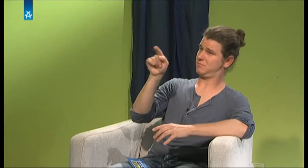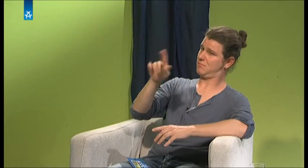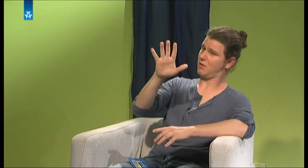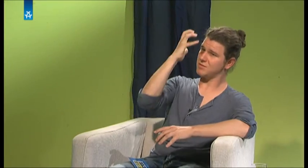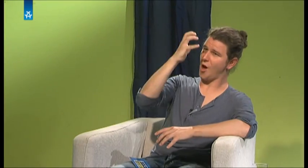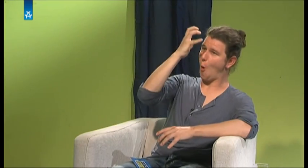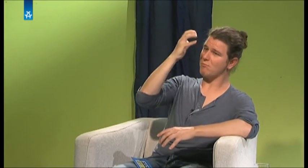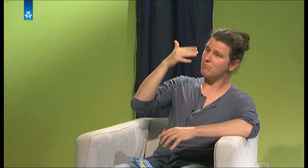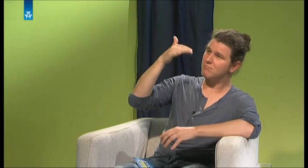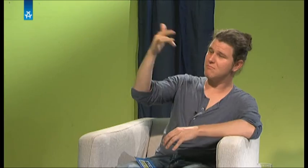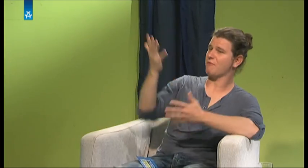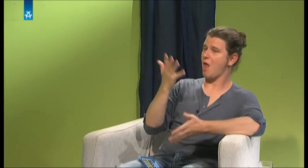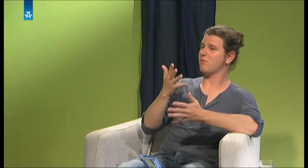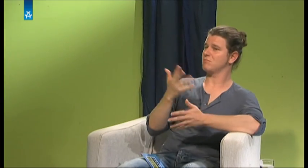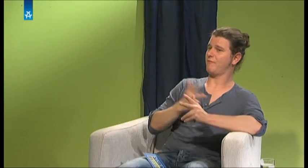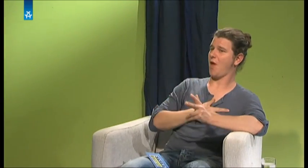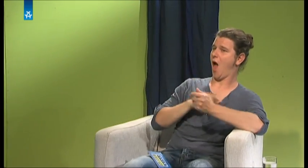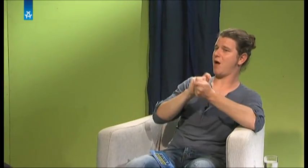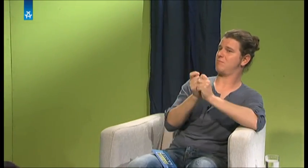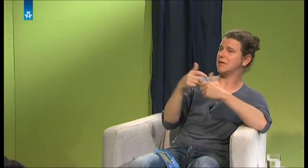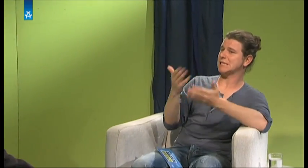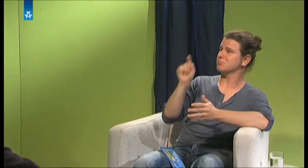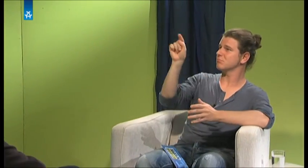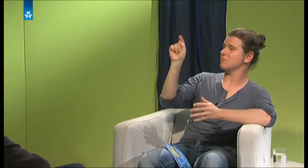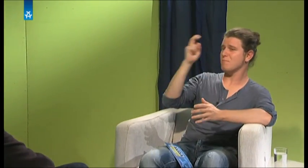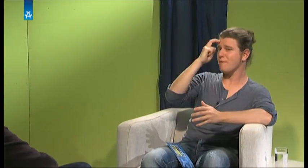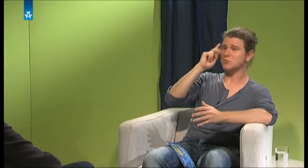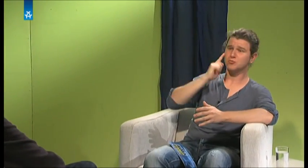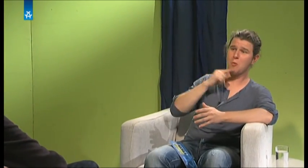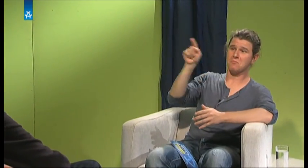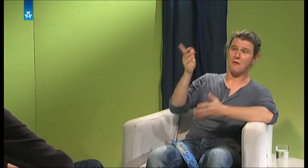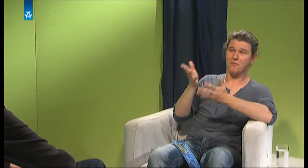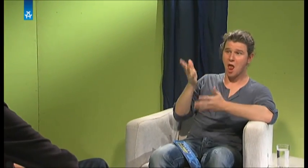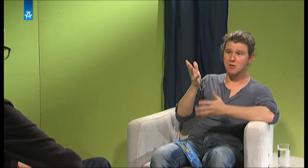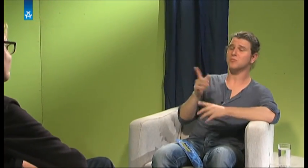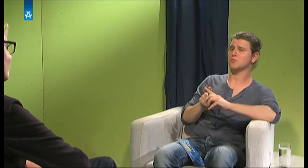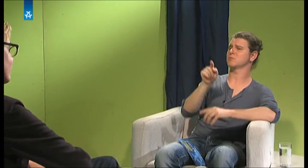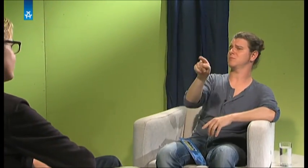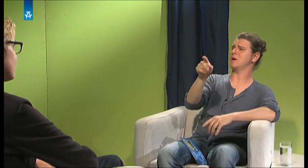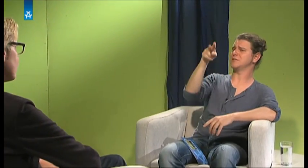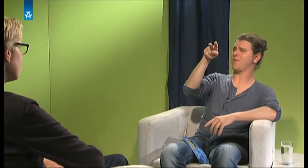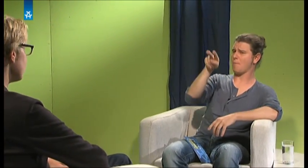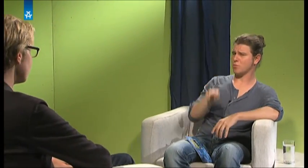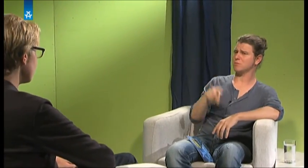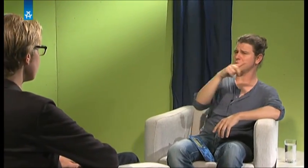Kannst du uns vielleicht noch erzählen? Vielleicht ist es ja auch so, dass dein Traum irgendwann wahr wird. Vielleicht gibt es ja bald die tauben Professoren in verschiedenen